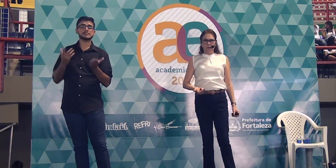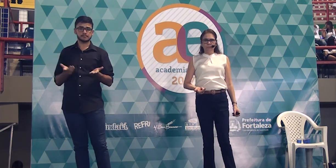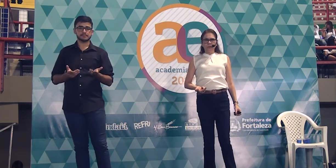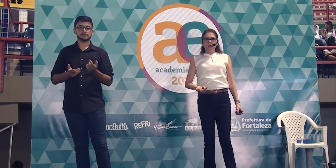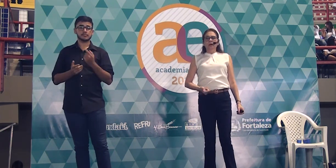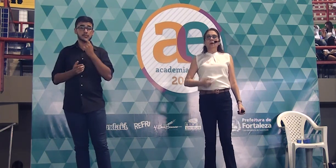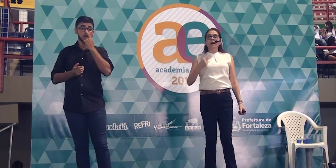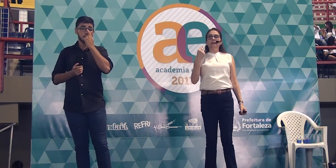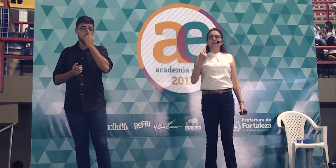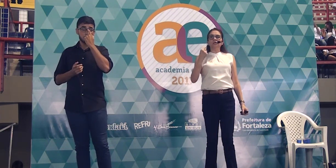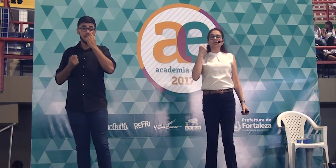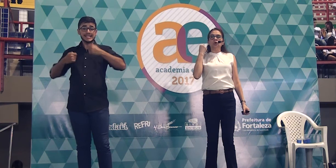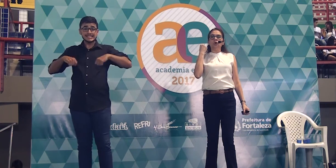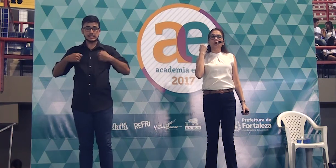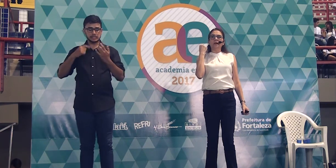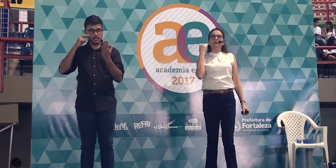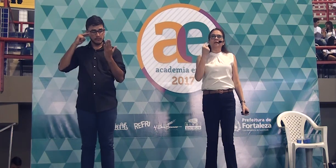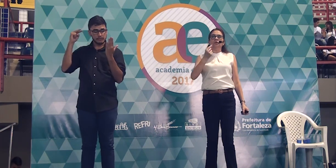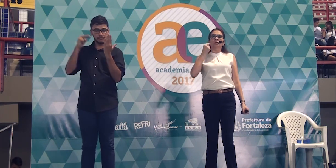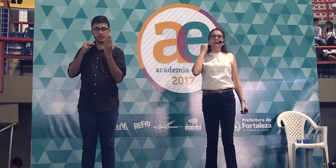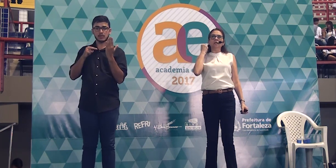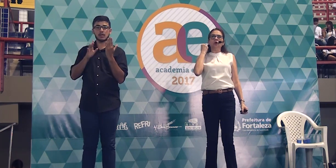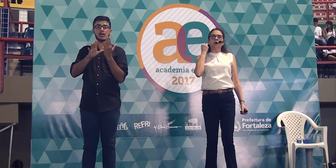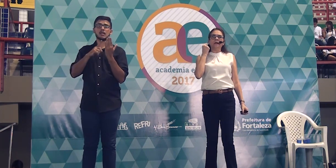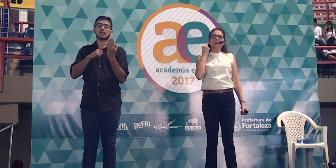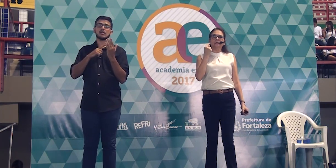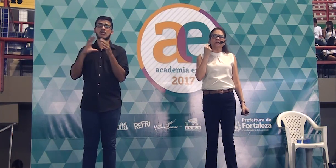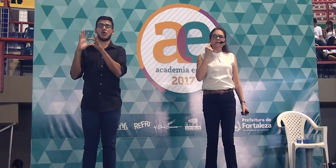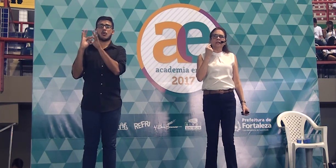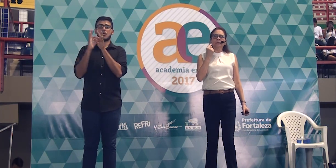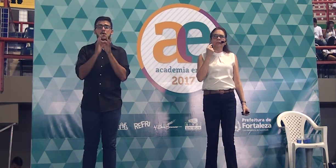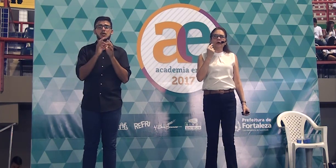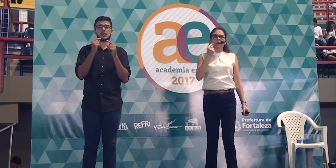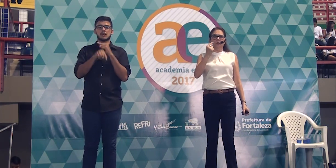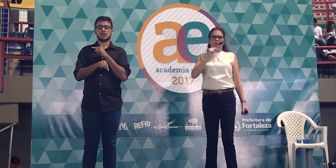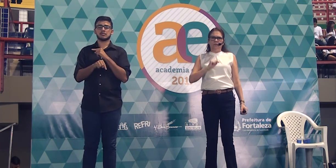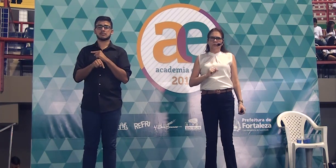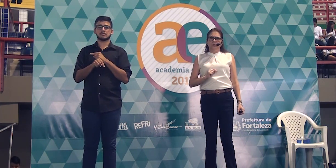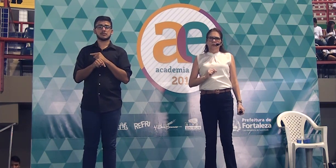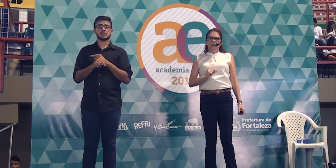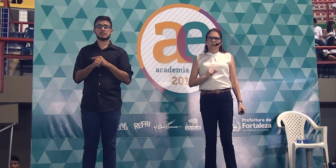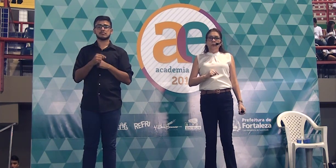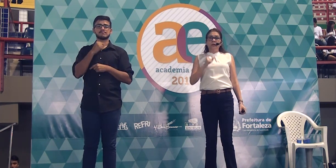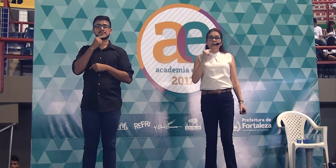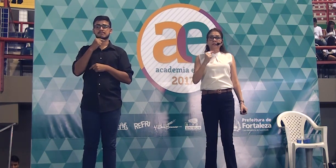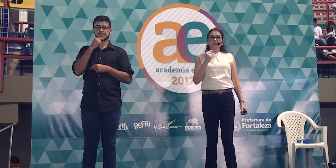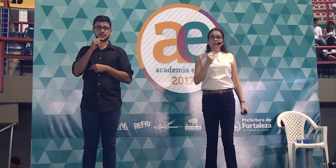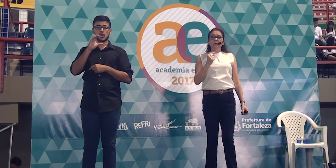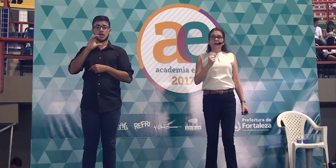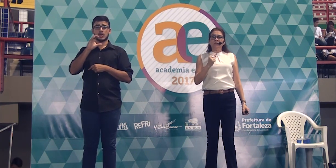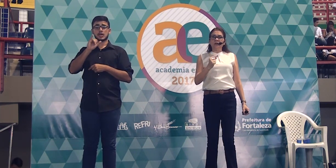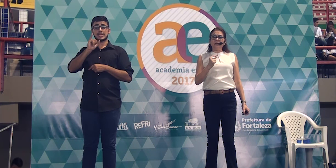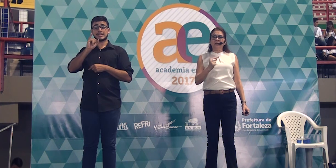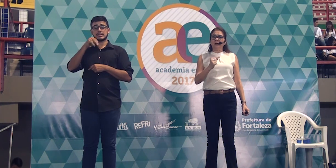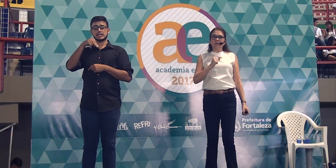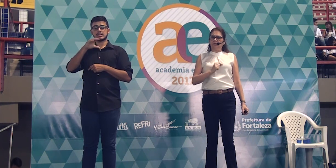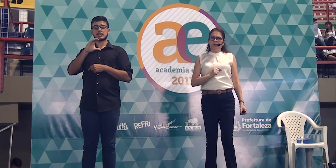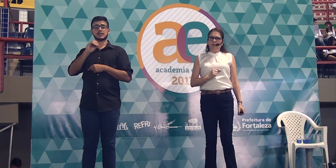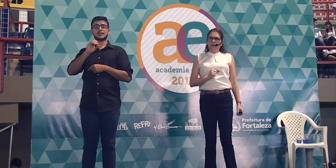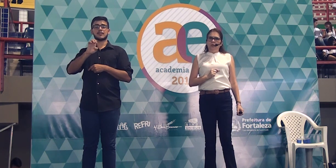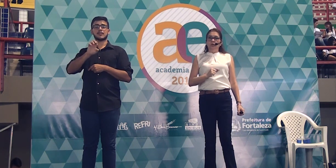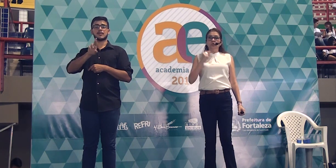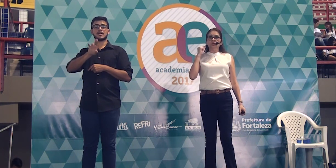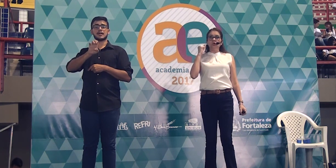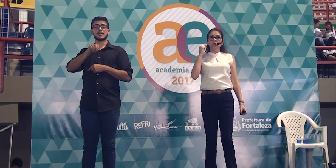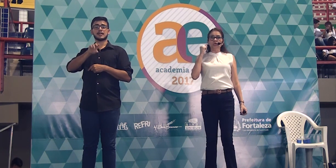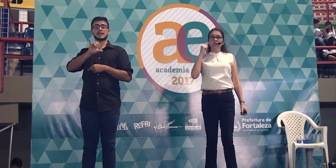clichê, eu ainda estou cometendo uma incoerência temporal. Porque isso não é verdade.